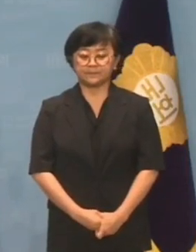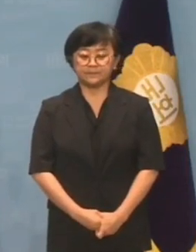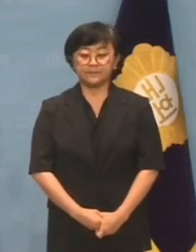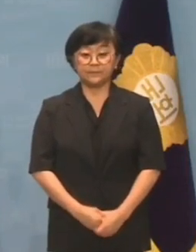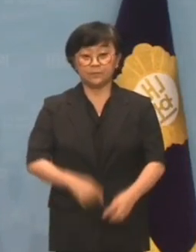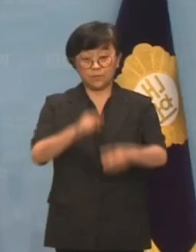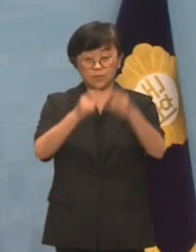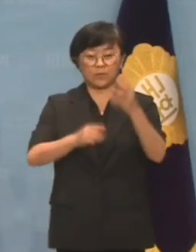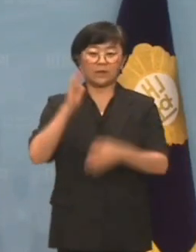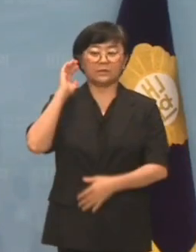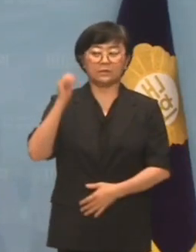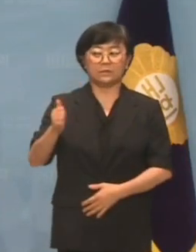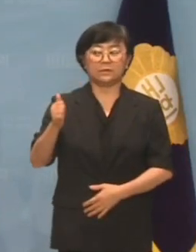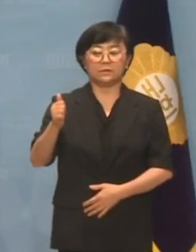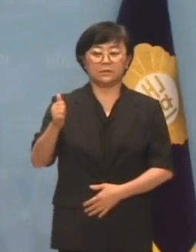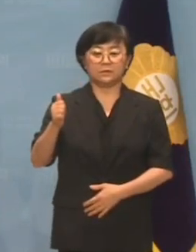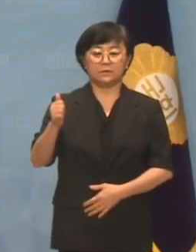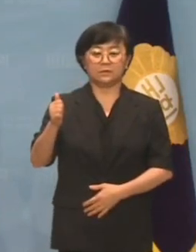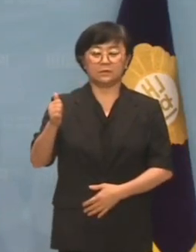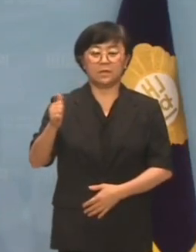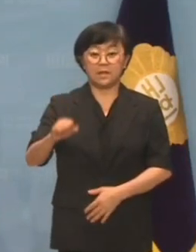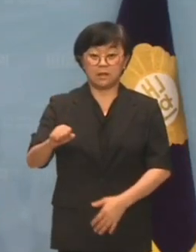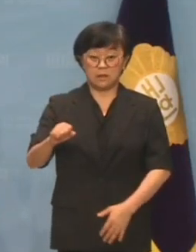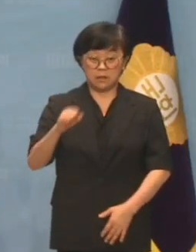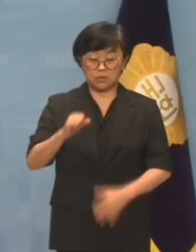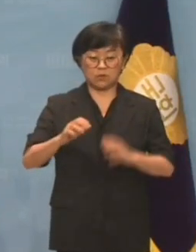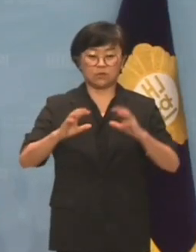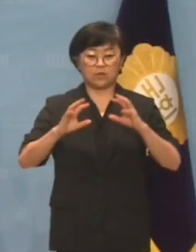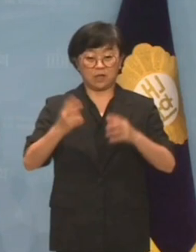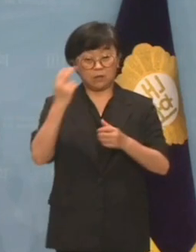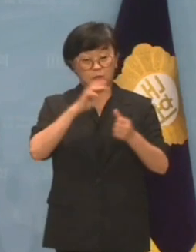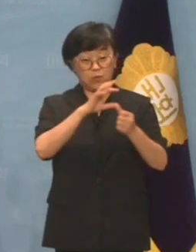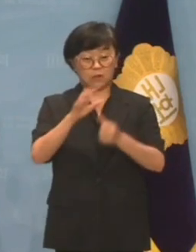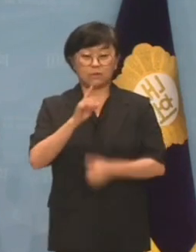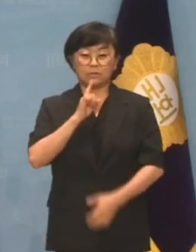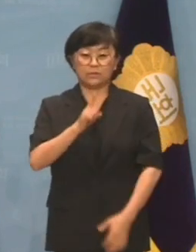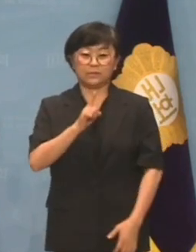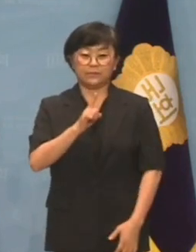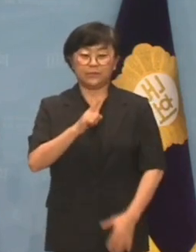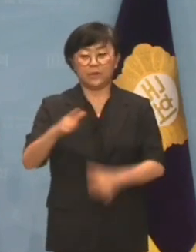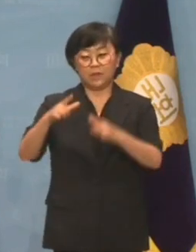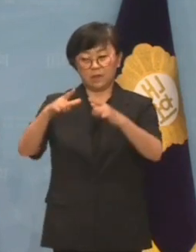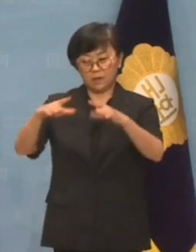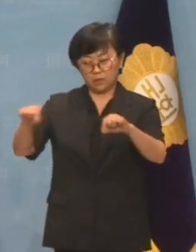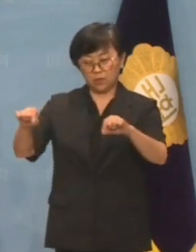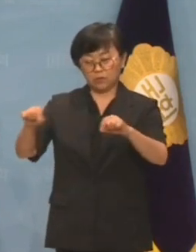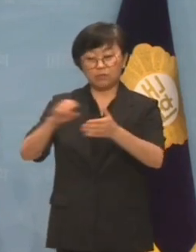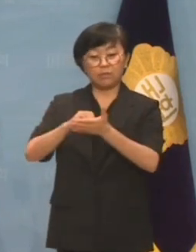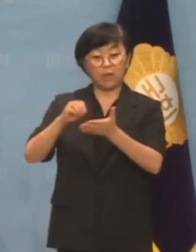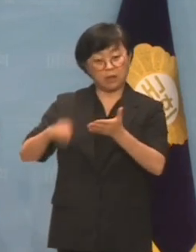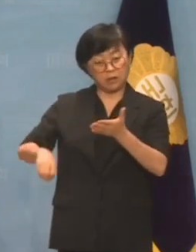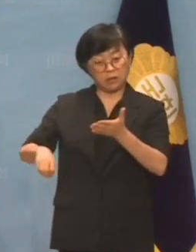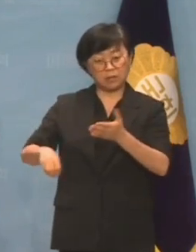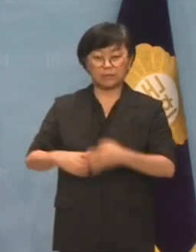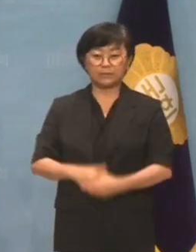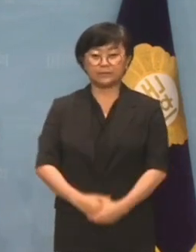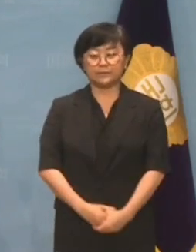윤석열 대통령은 힘으로 나라를 지키겠다고 하더니 일본은 예외입니까?